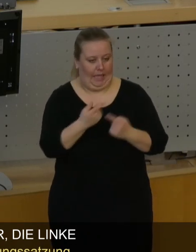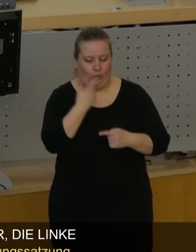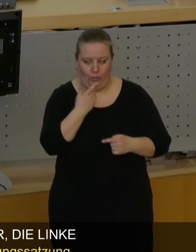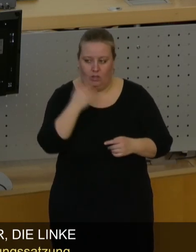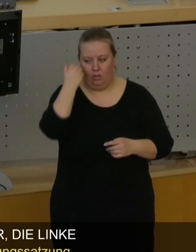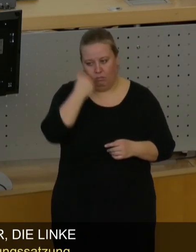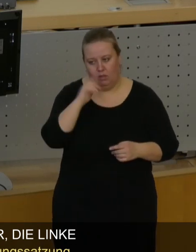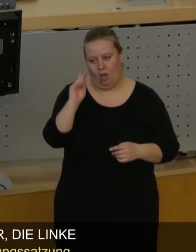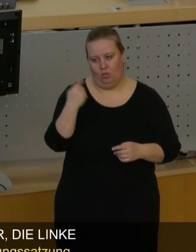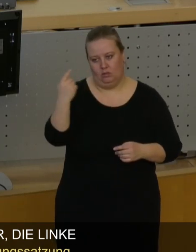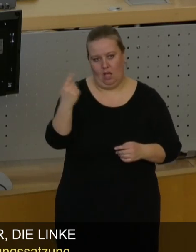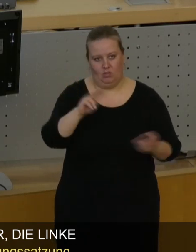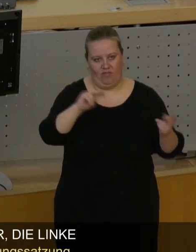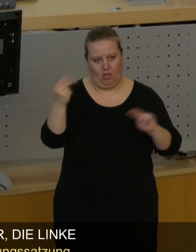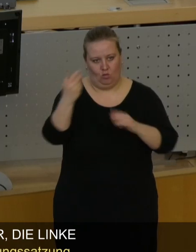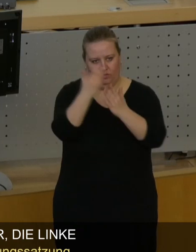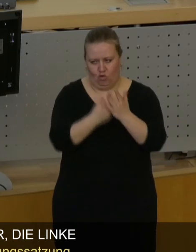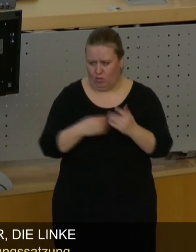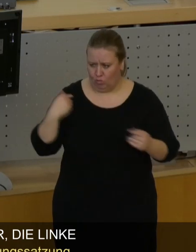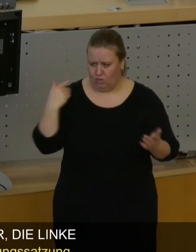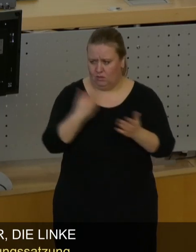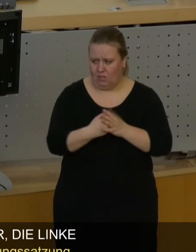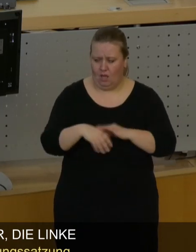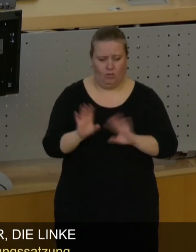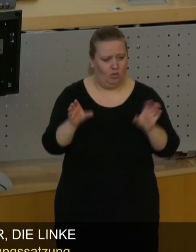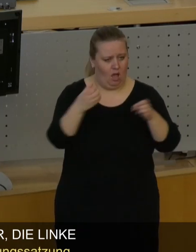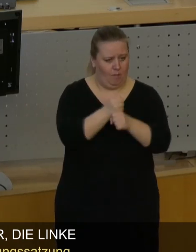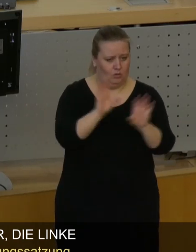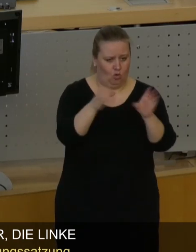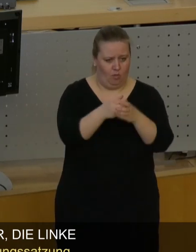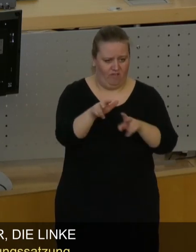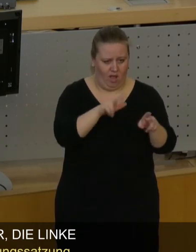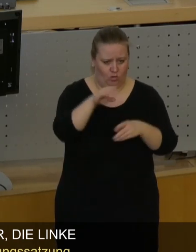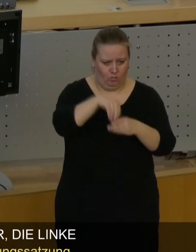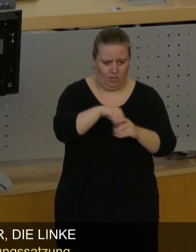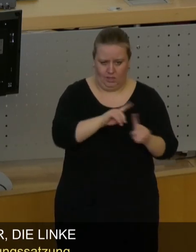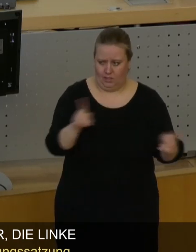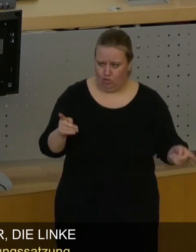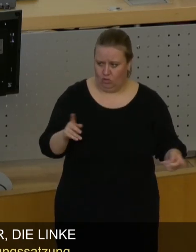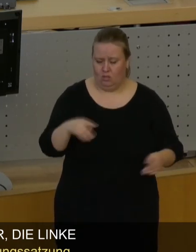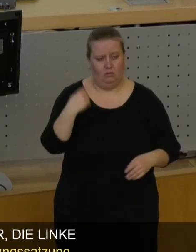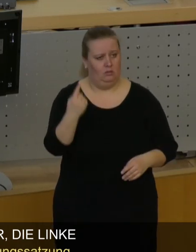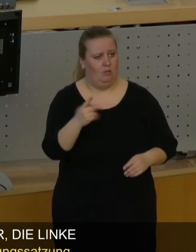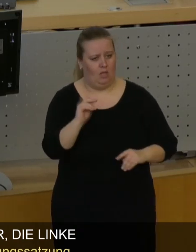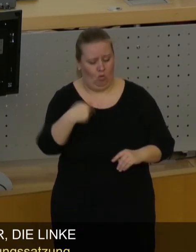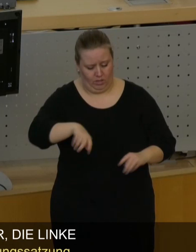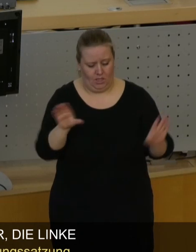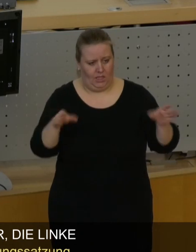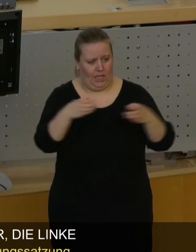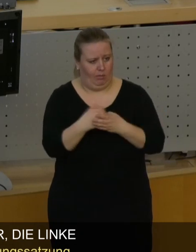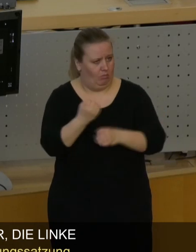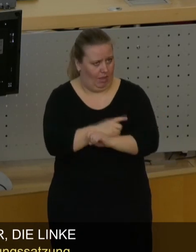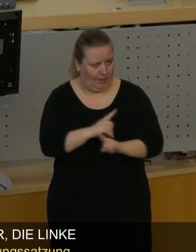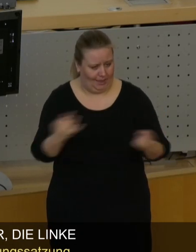bringen Sie doch Ihre Veränderungsvorschläge. Sie haben es nicht in der interfraktionellen Arbeitsgruppe mit der Verwaltung getan. Sie haben es nicht hier in dem Gremienverlauf